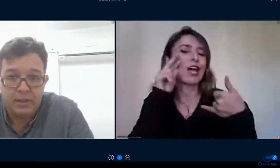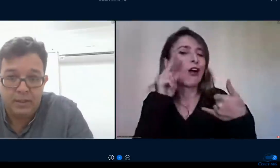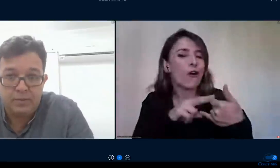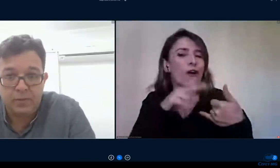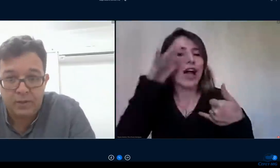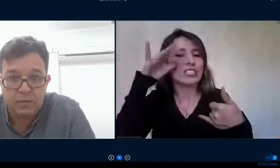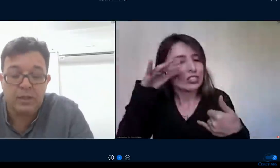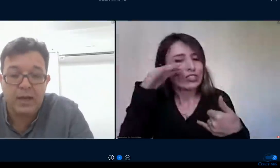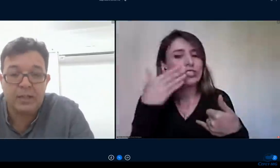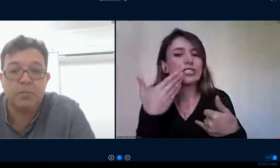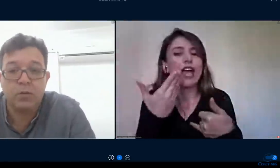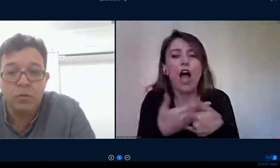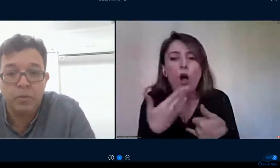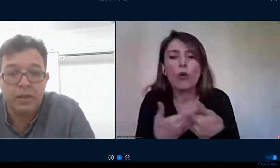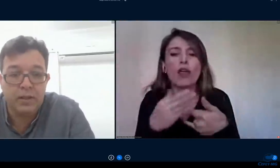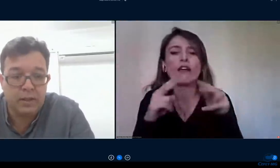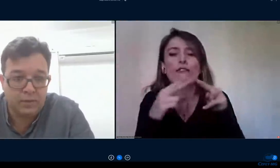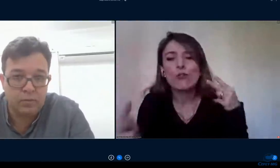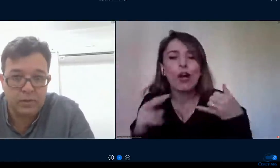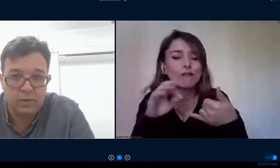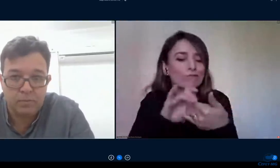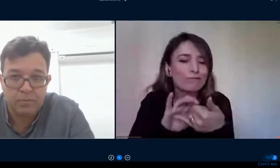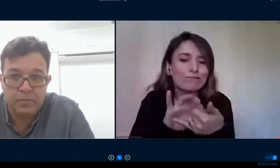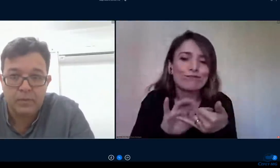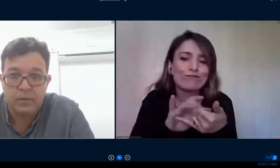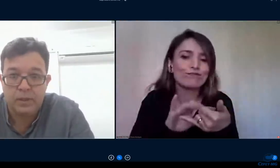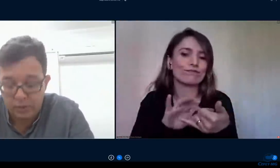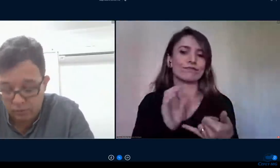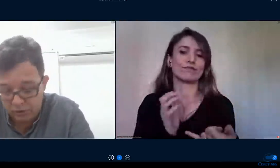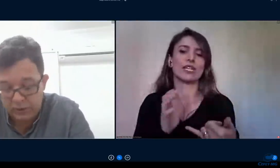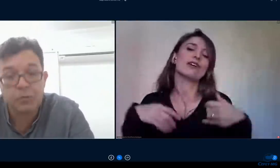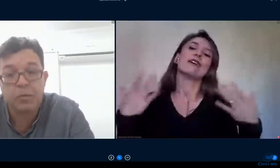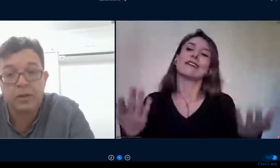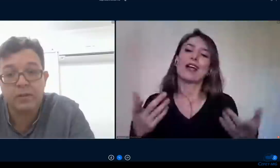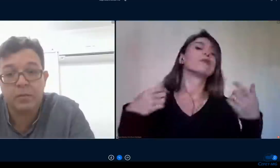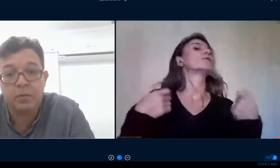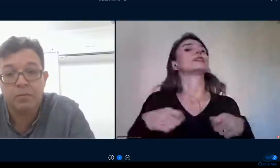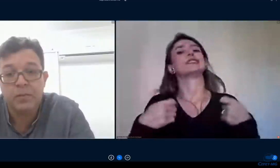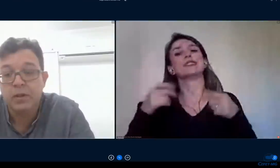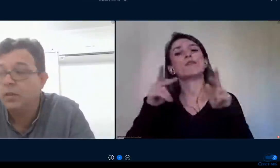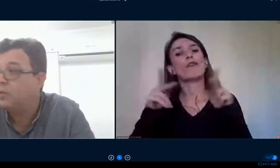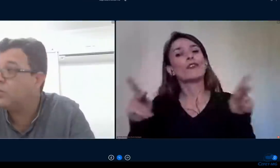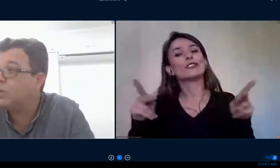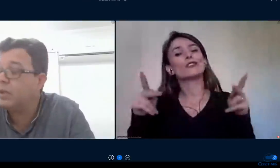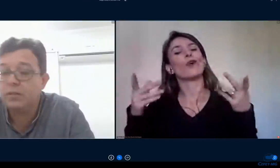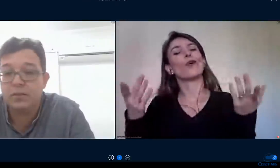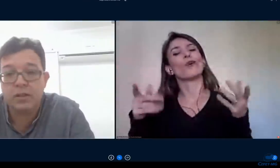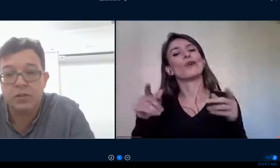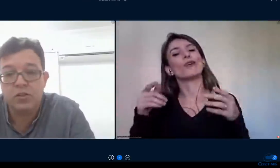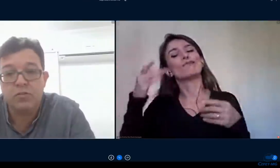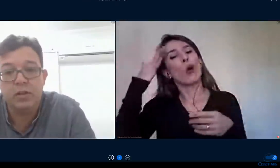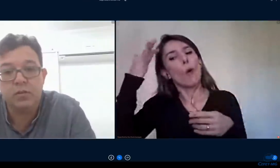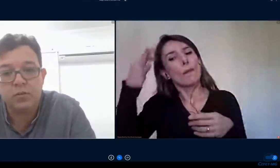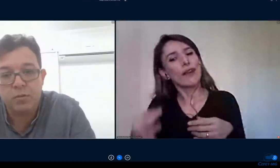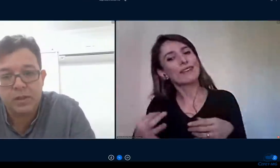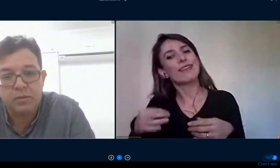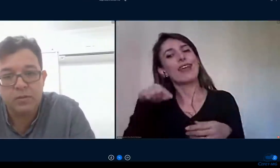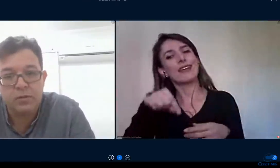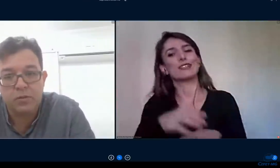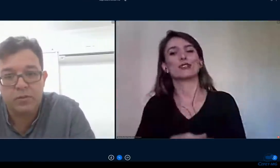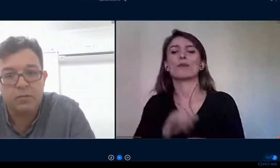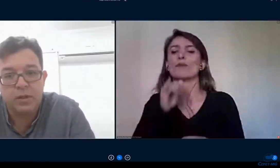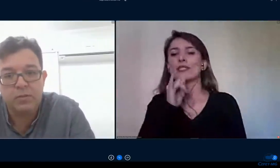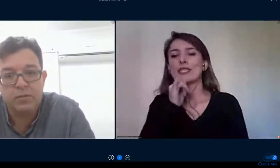ter flexibilidade para compreender essa situação diagnosticamos por exemplo estudantes que dividem os